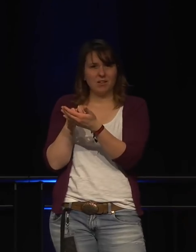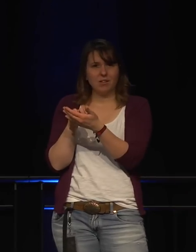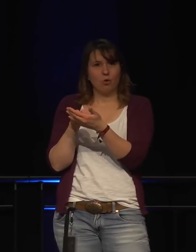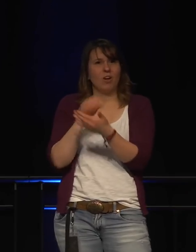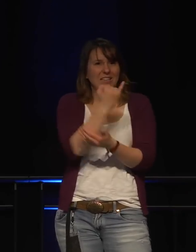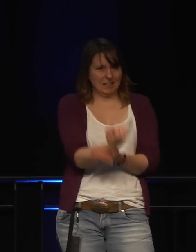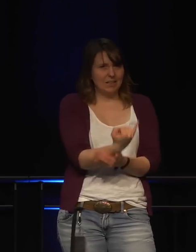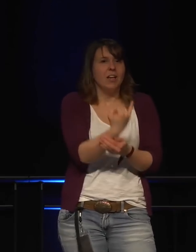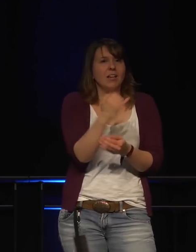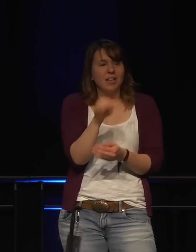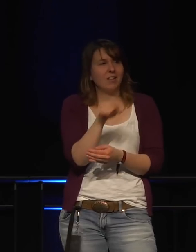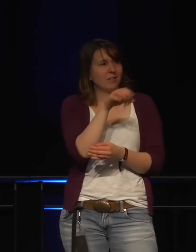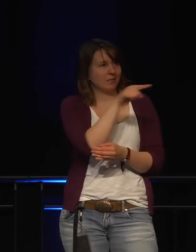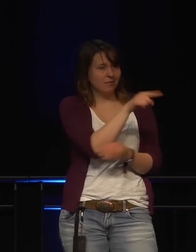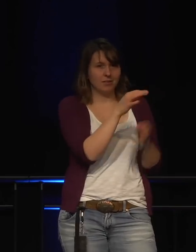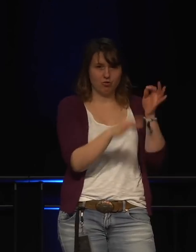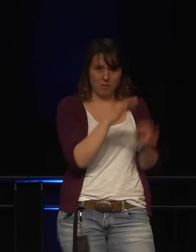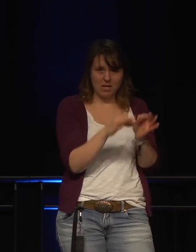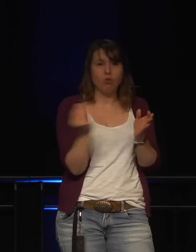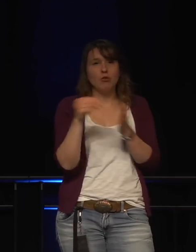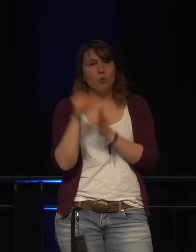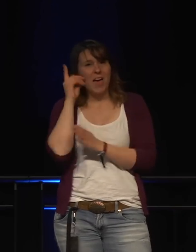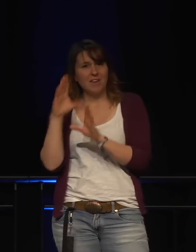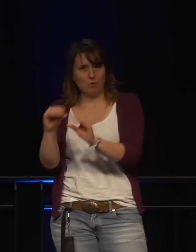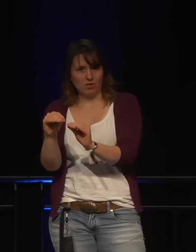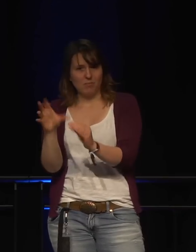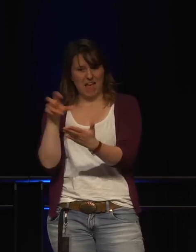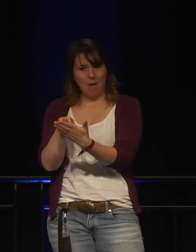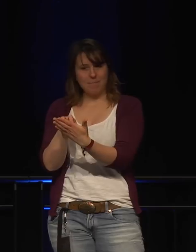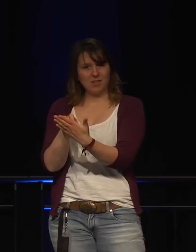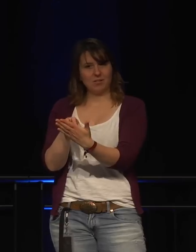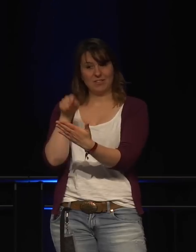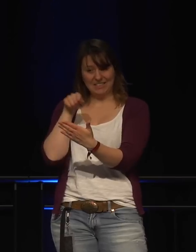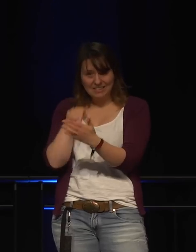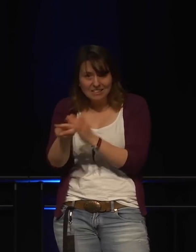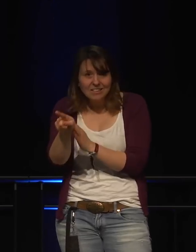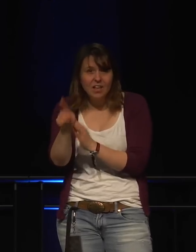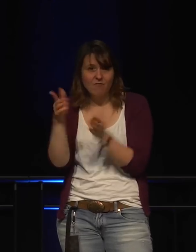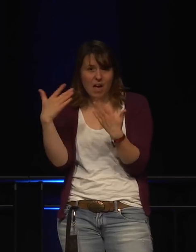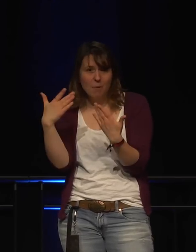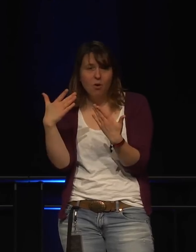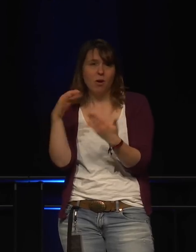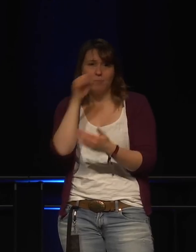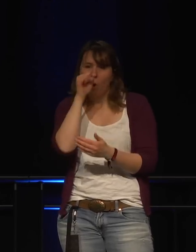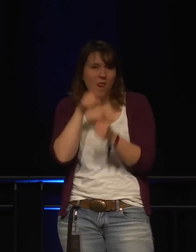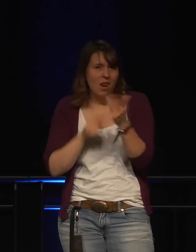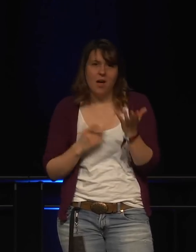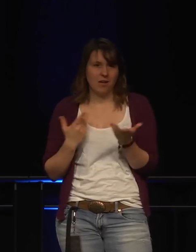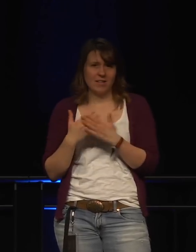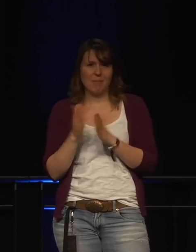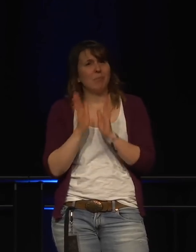Und da kann passieren, dass da auf Porno läuft. Und das sollte man seinem Kind vielleicht